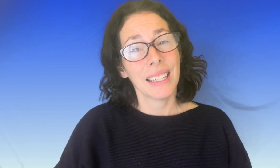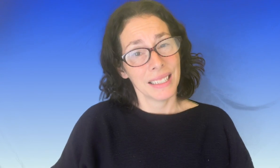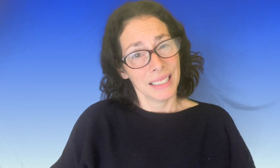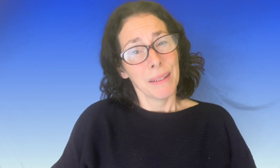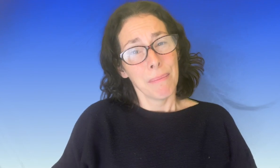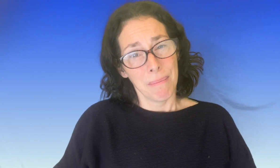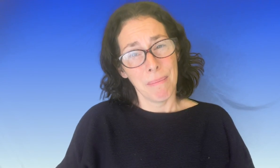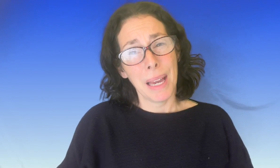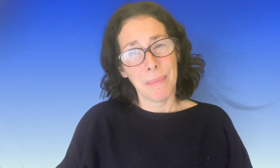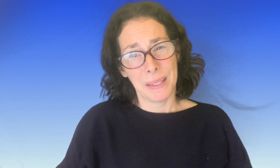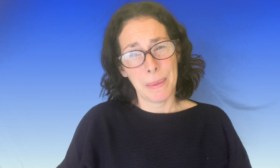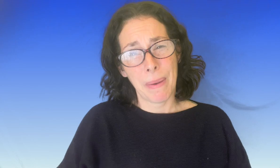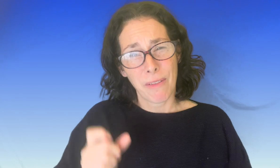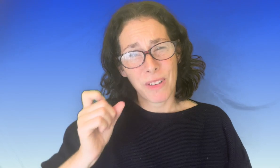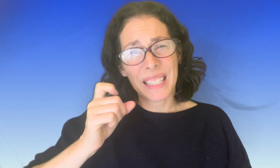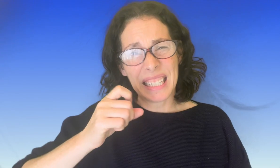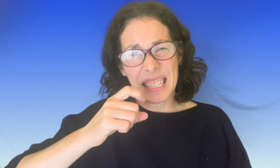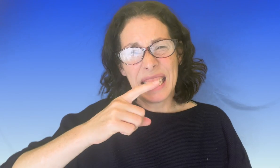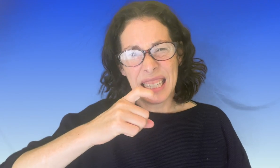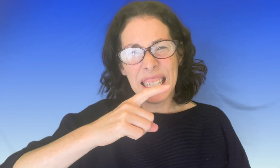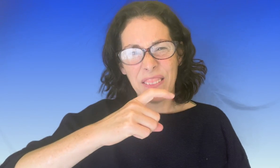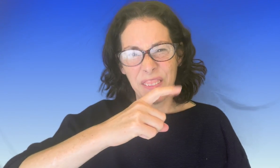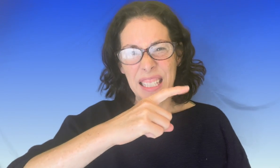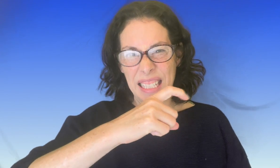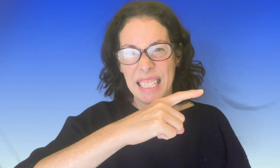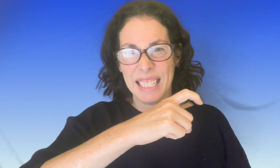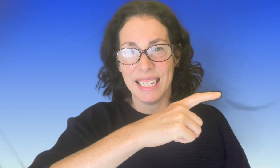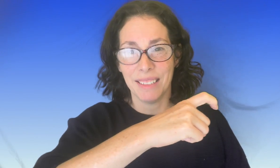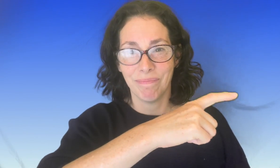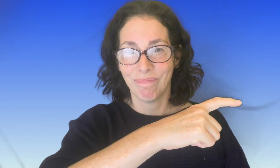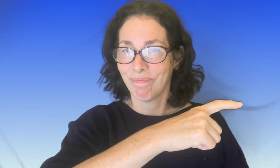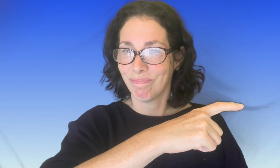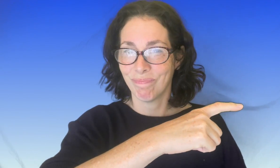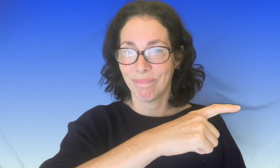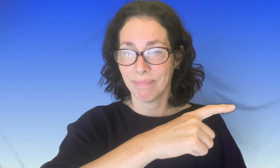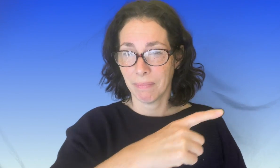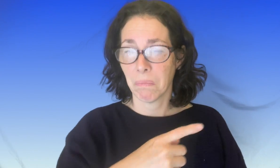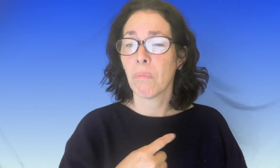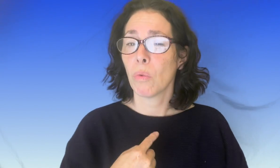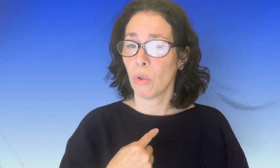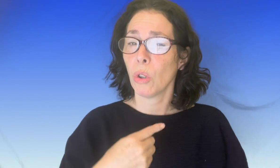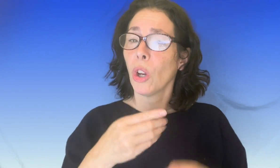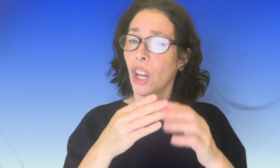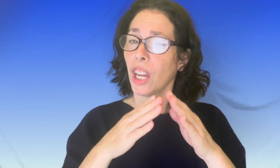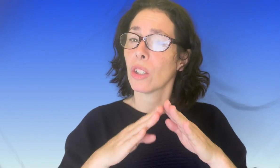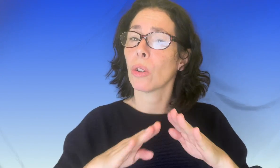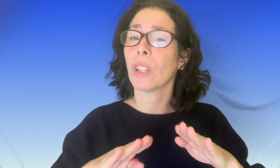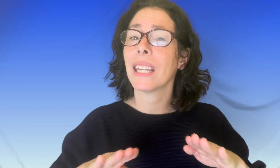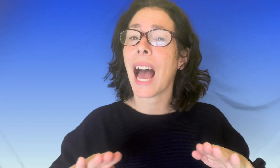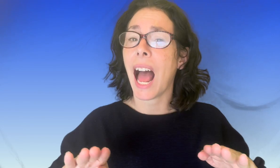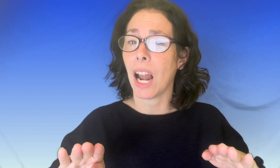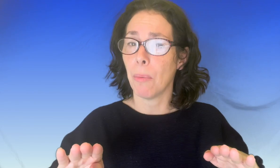même si parfois c'est difficile je reste calme